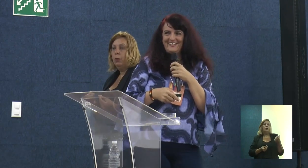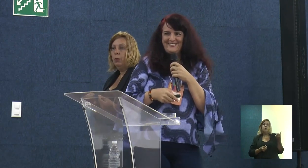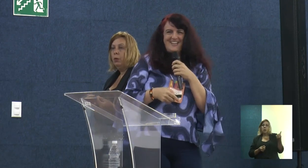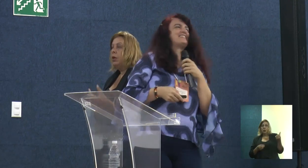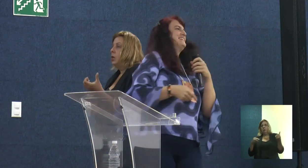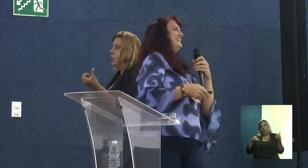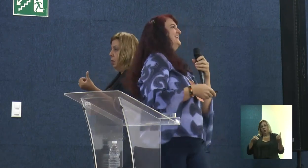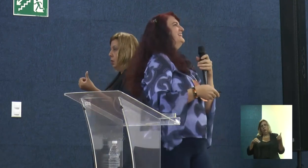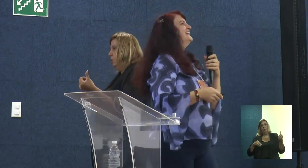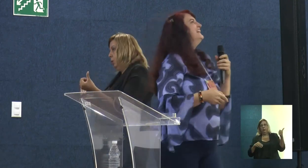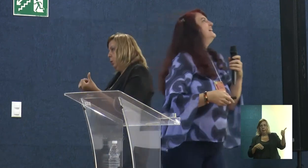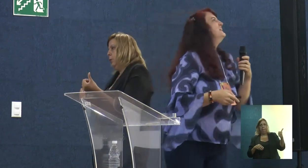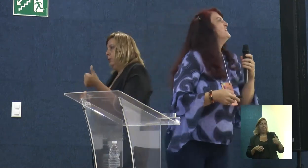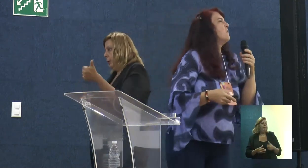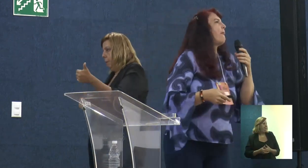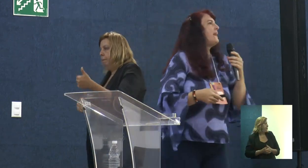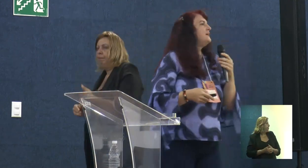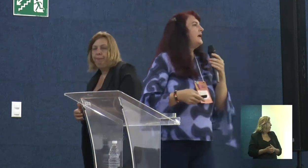Isso aí está.